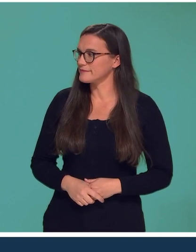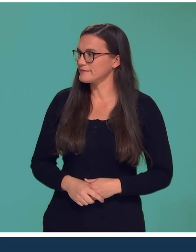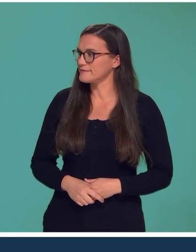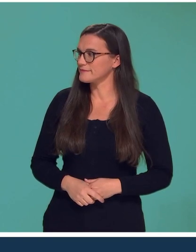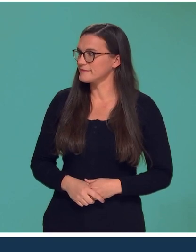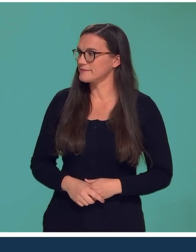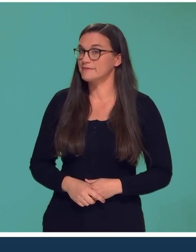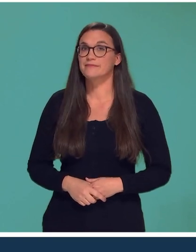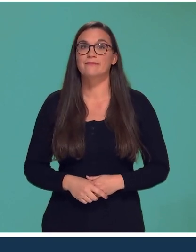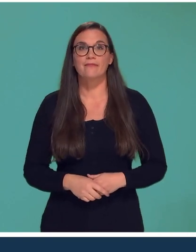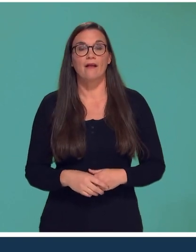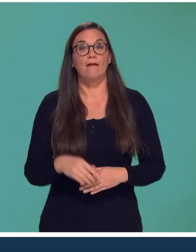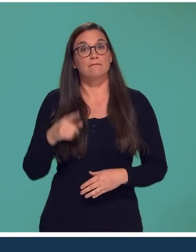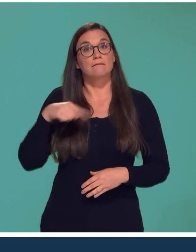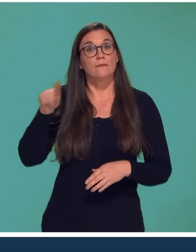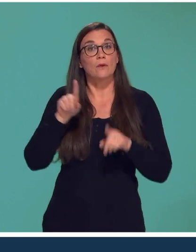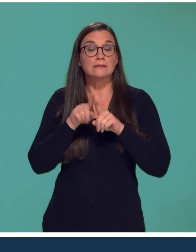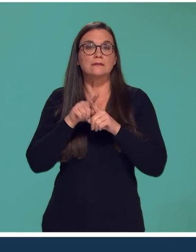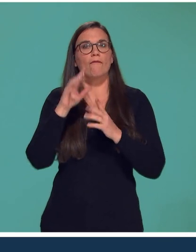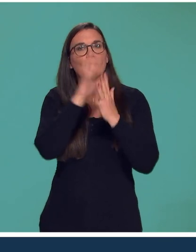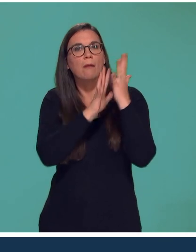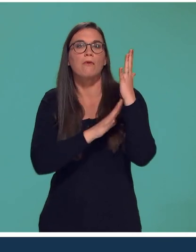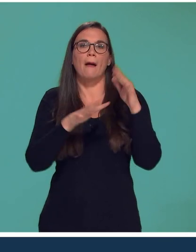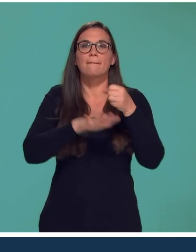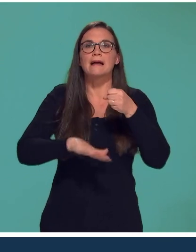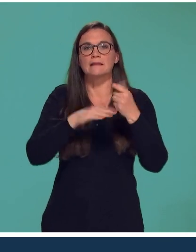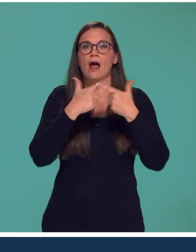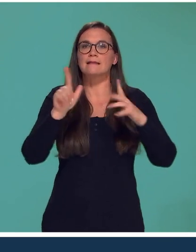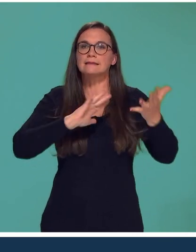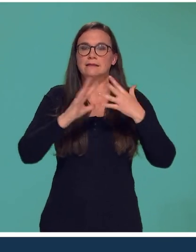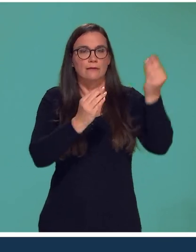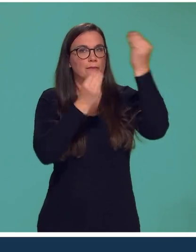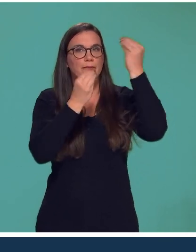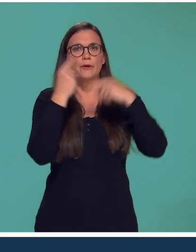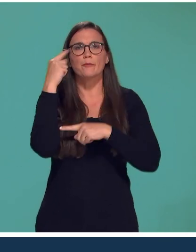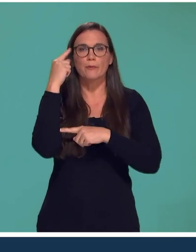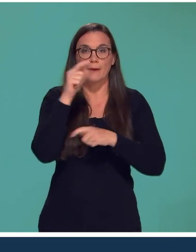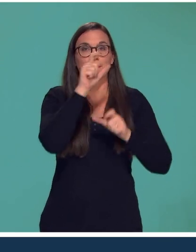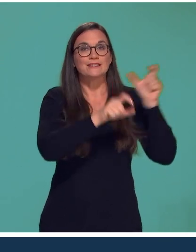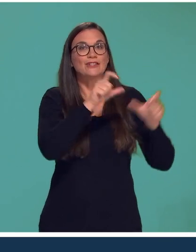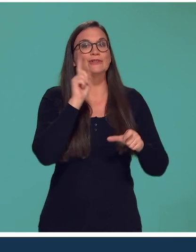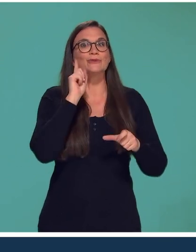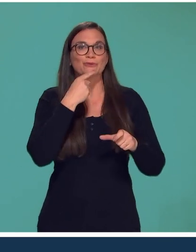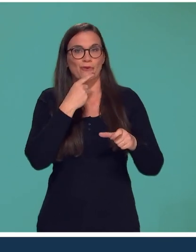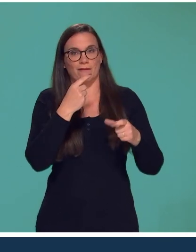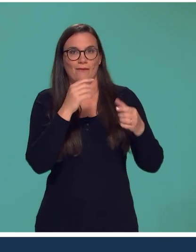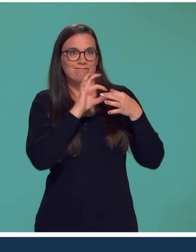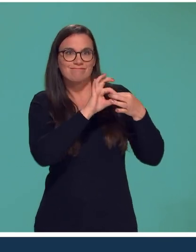Ils sont aussi initiés au vocabulaire de base de la langue des signes afin de fluidifier leurs